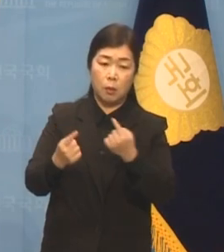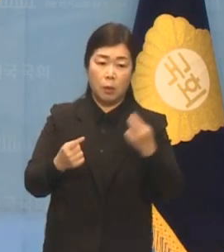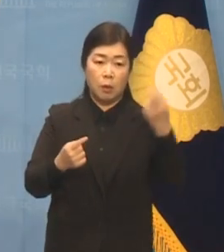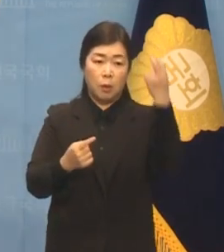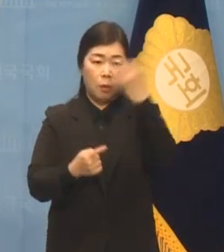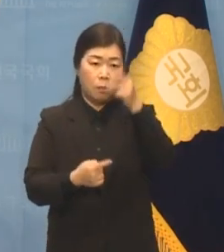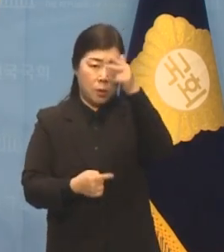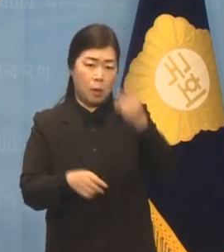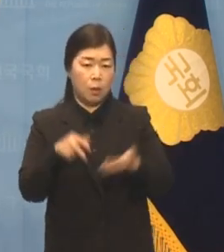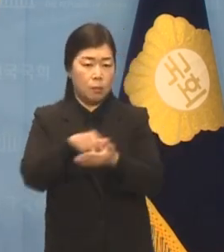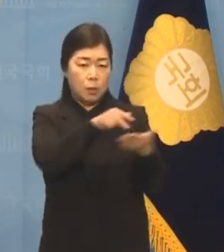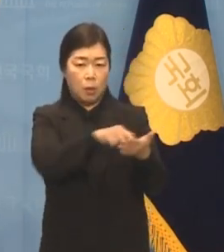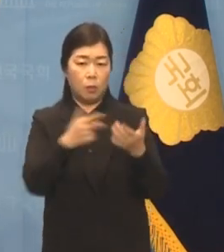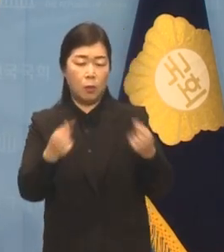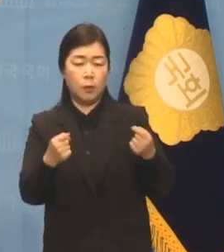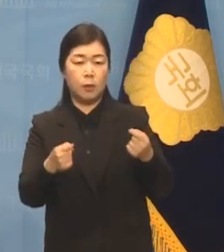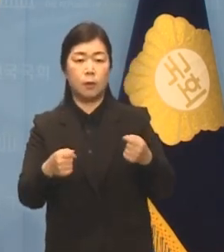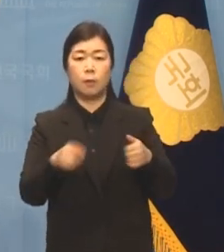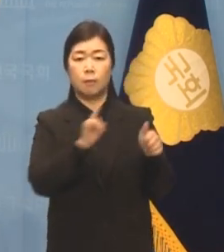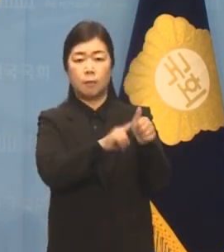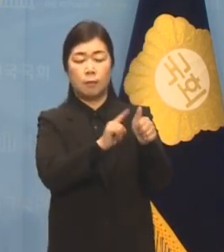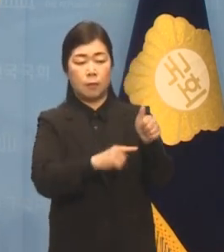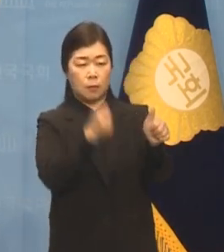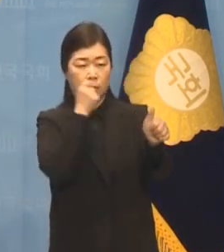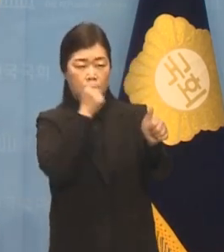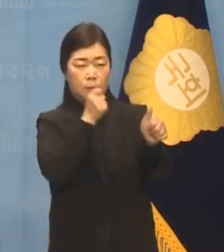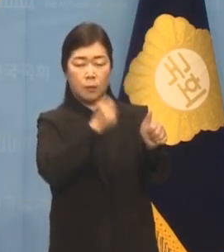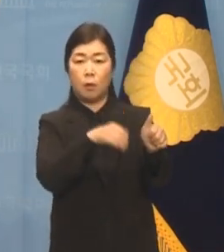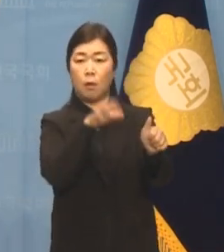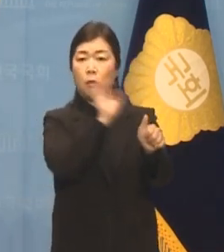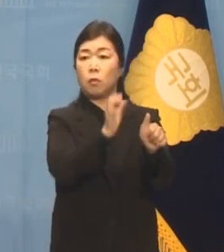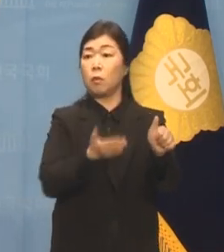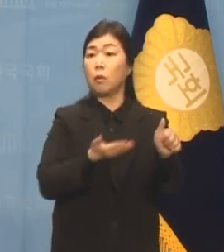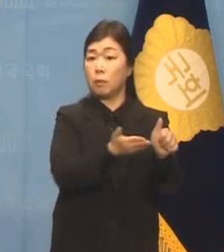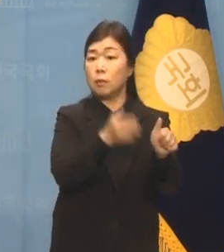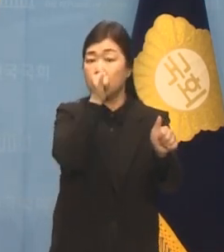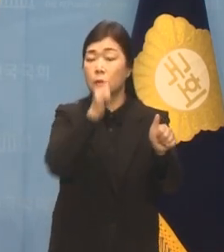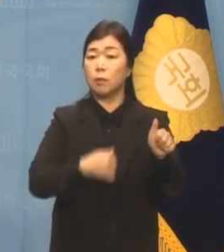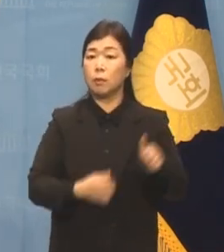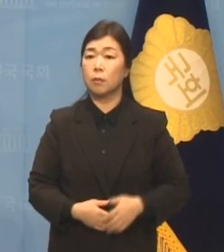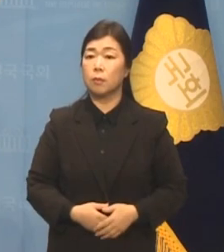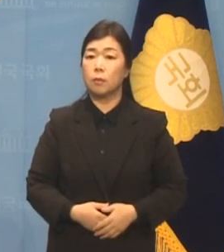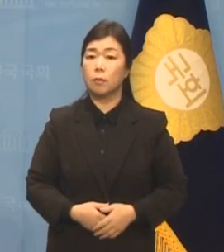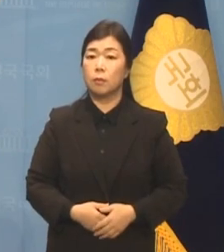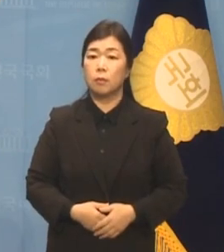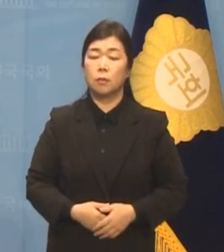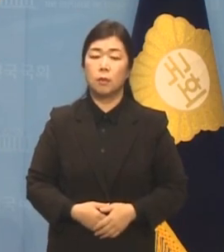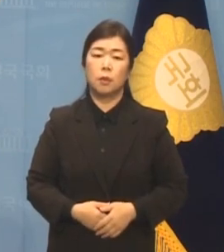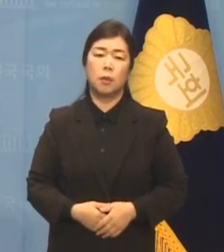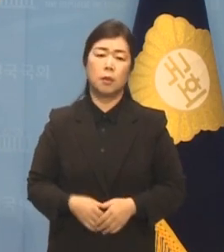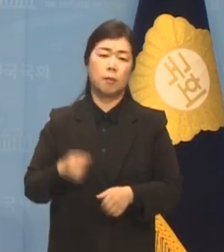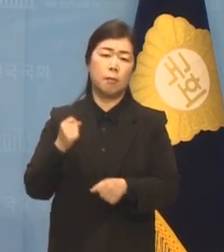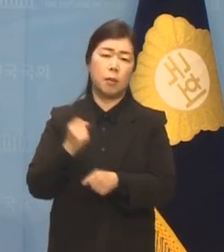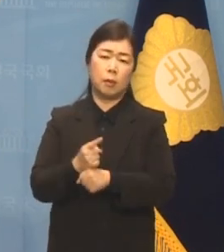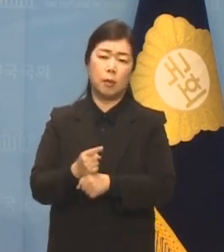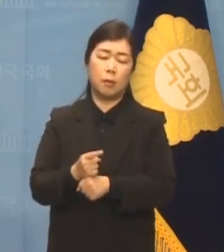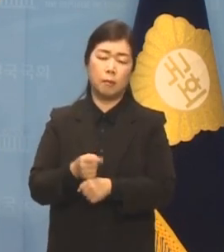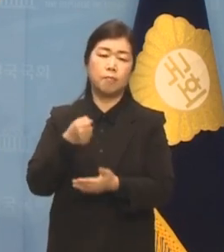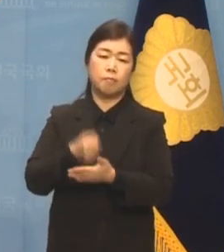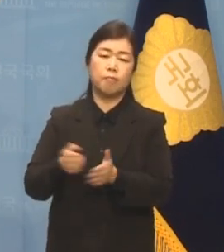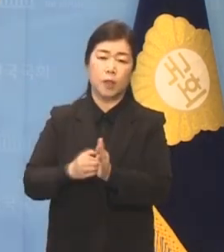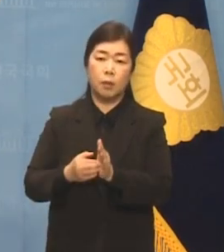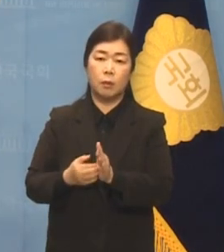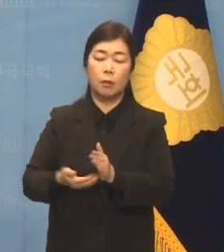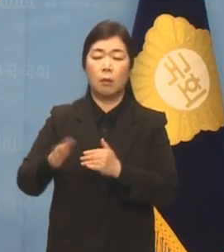같은 잣대로 저를 공격하고 있습니다. 결론을 이미 정해놓고 심사는